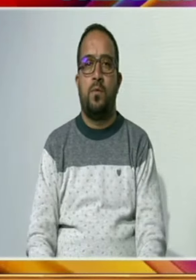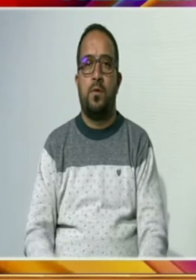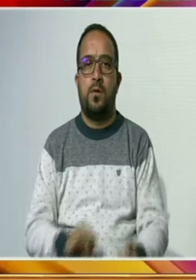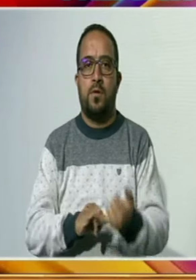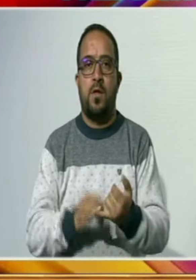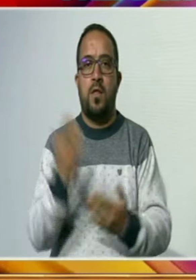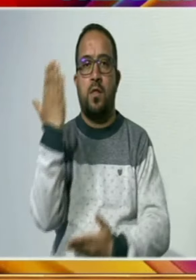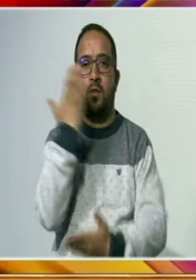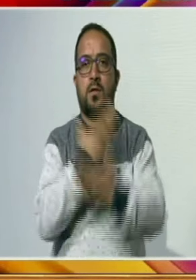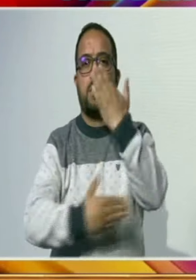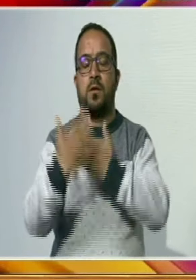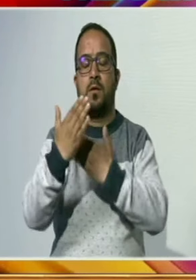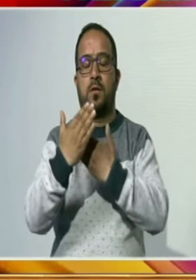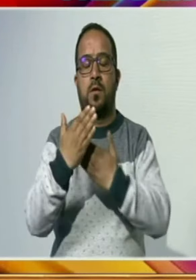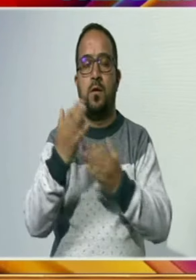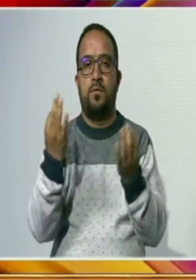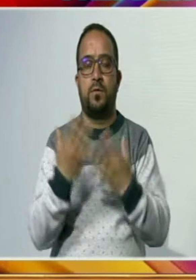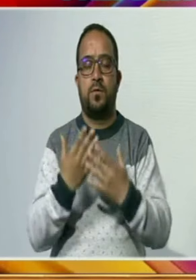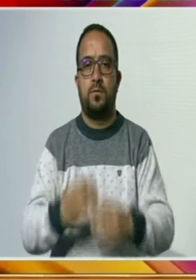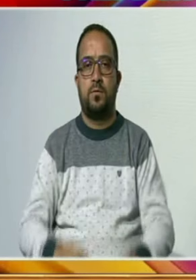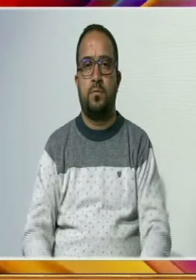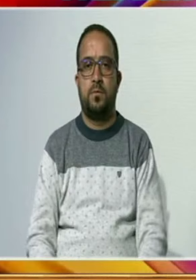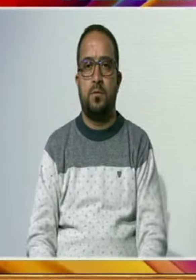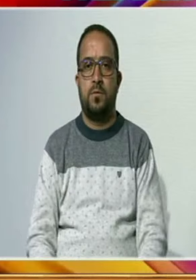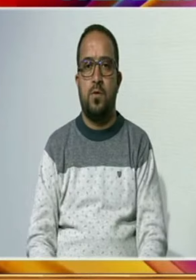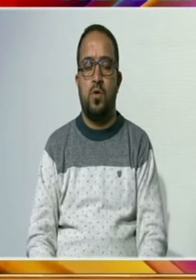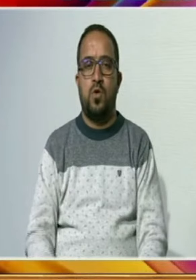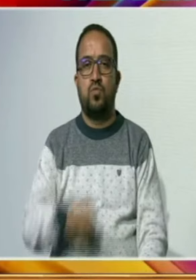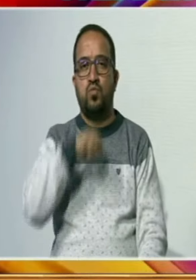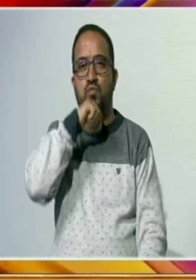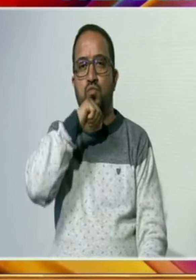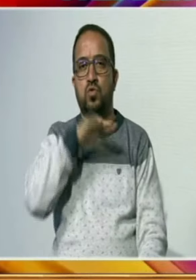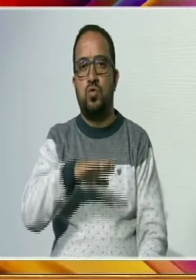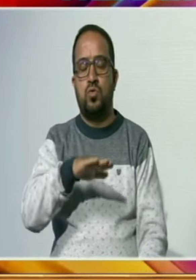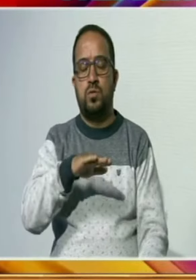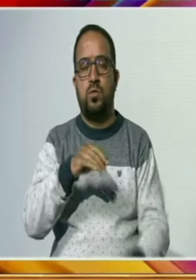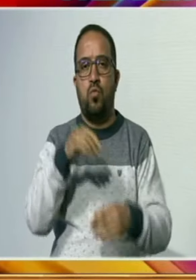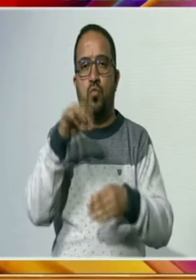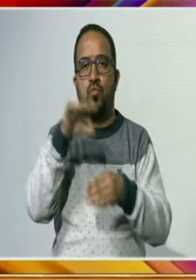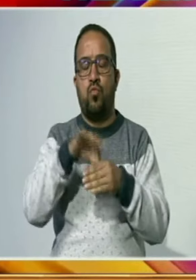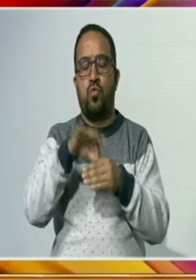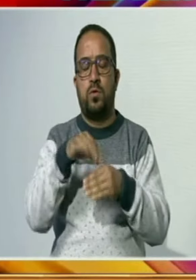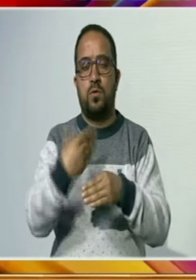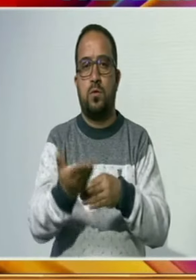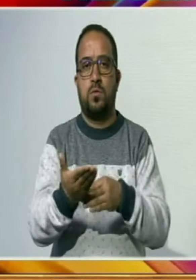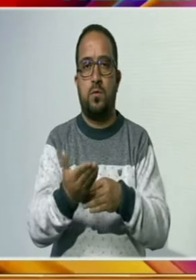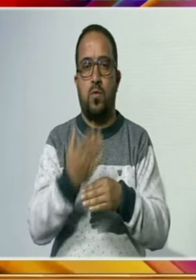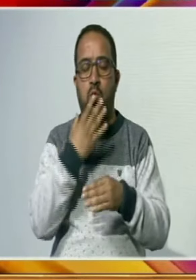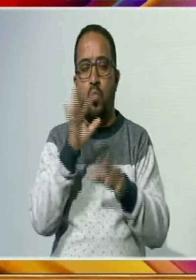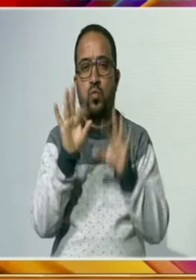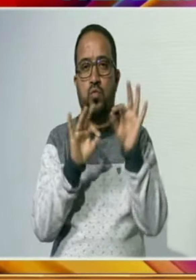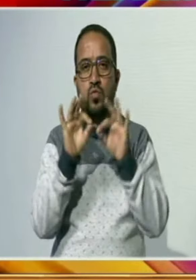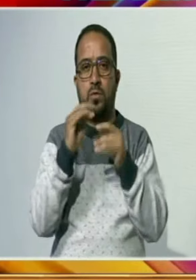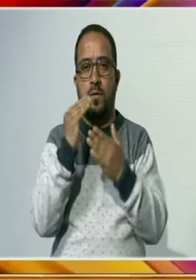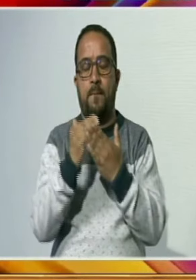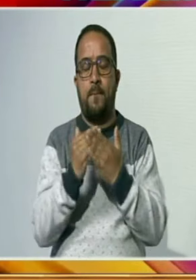جسمانی طور خاص افراد اور بزرگوں کے لیے ووٹ ڈالنے کے خصوصی انتظامات کیے ہیں